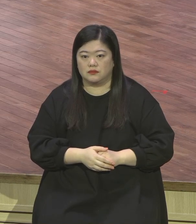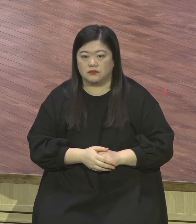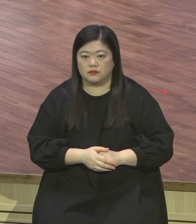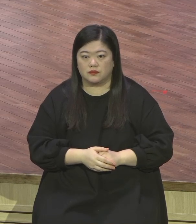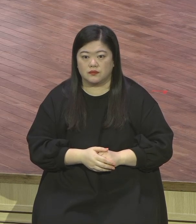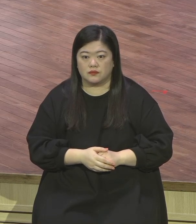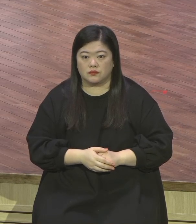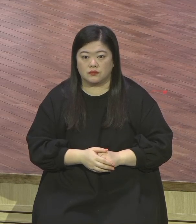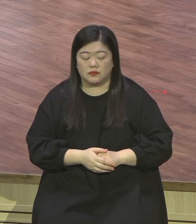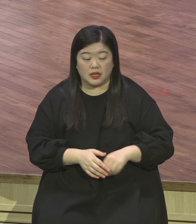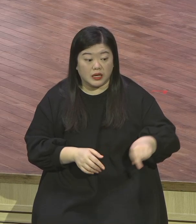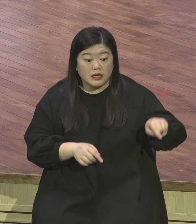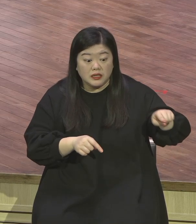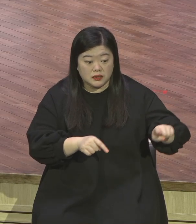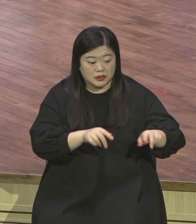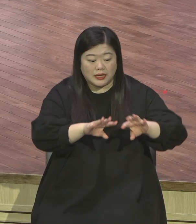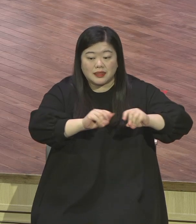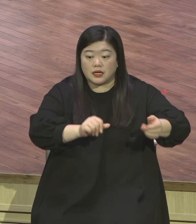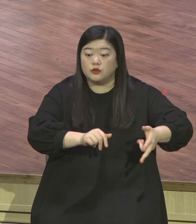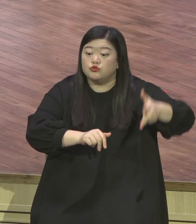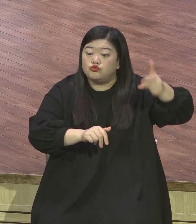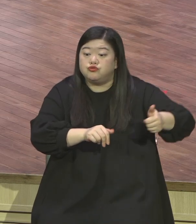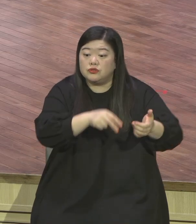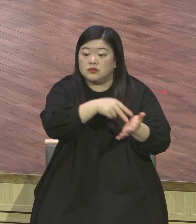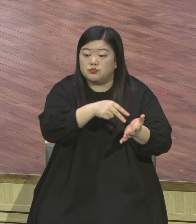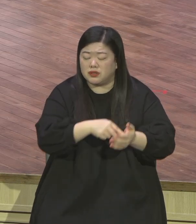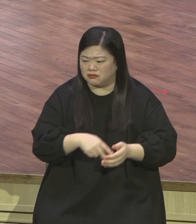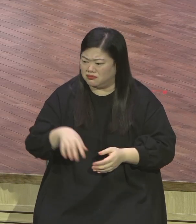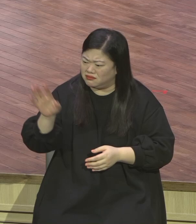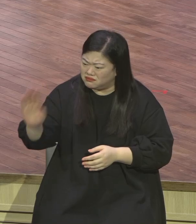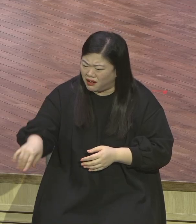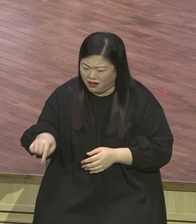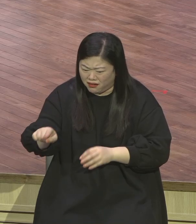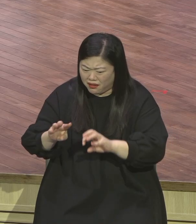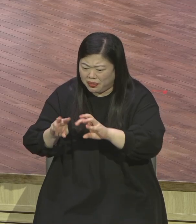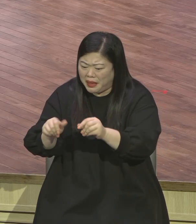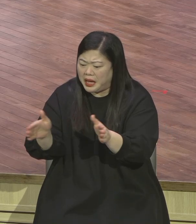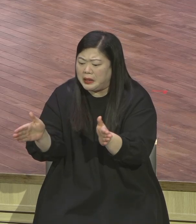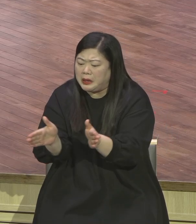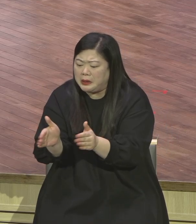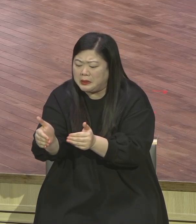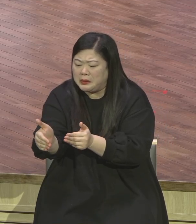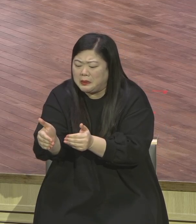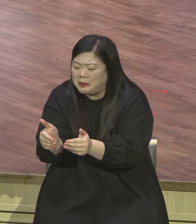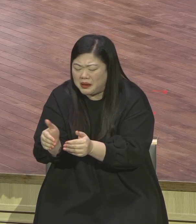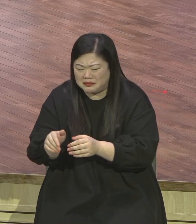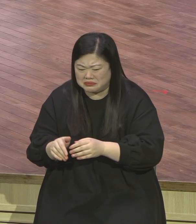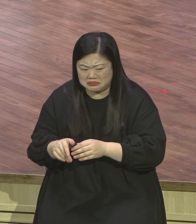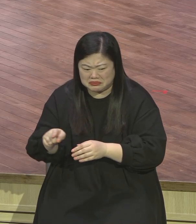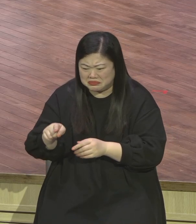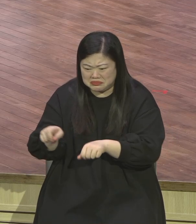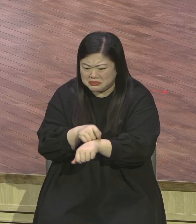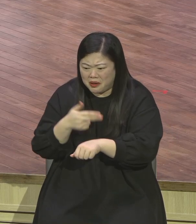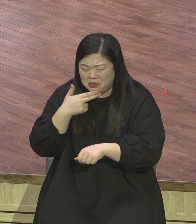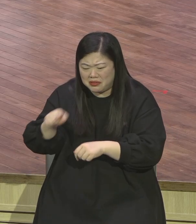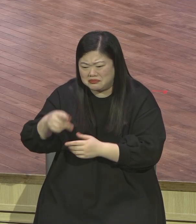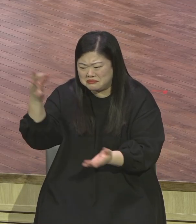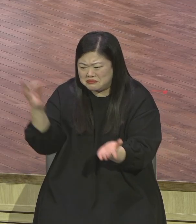산빗다리에 있는 그 밭이 그렇게 대단하다고 전 재산 없는 가난한 주제에 다 팔아가 별